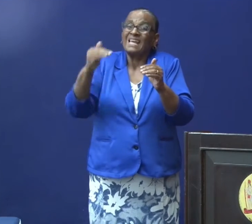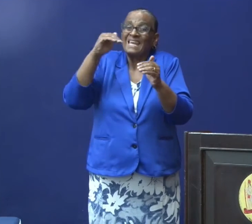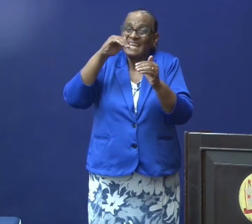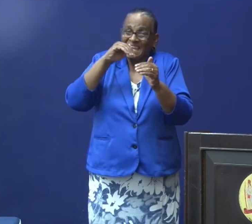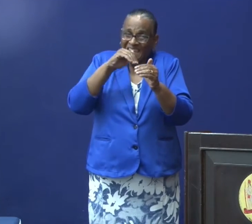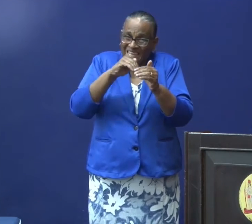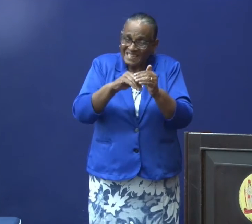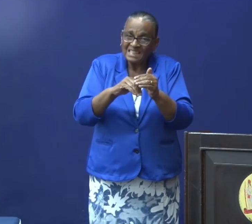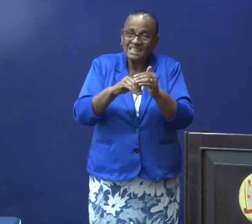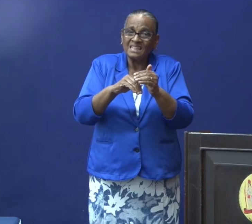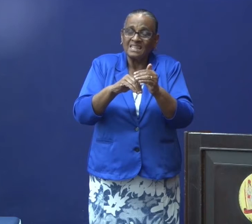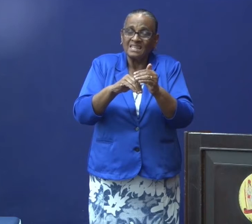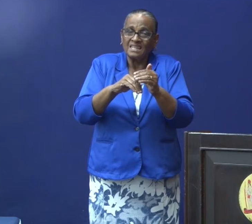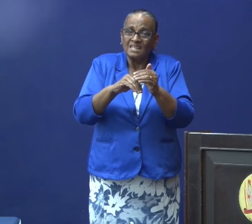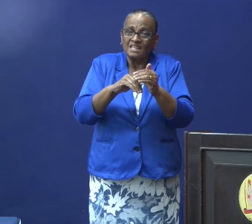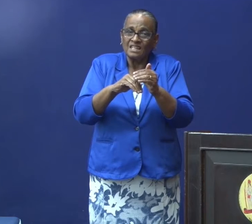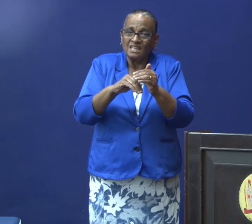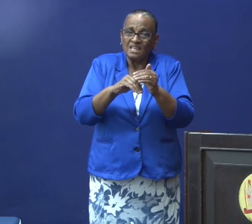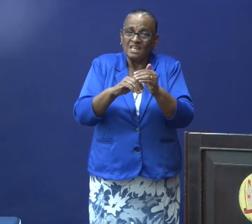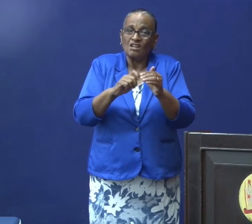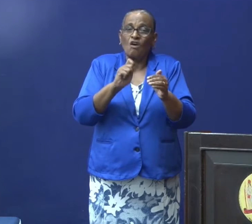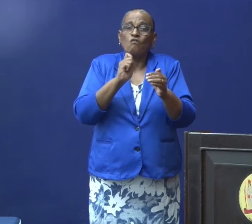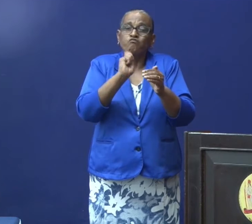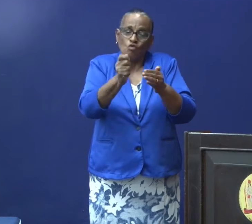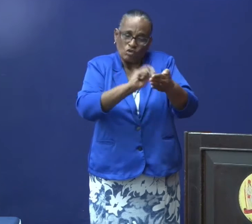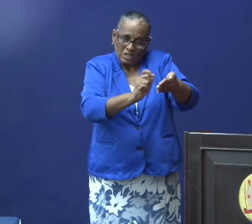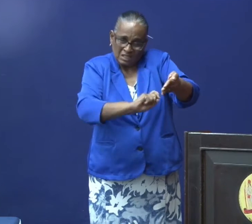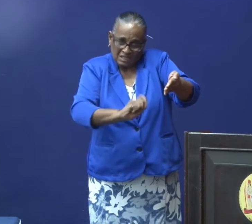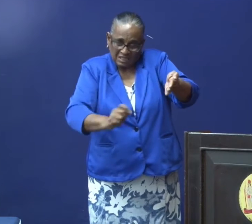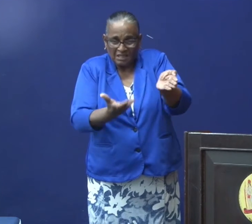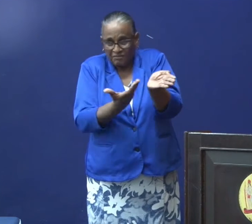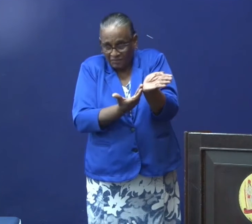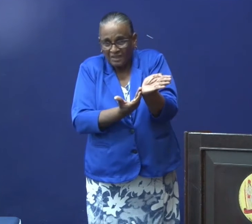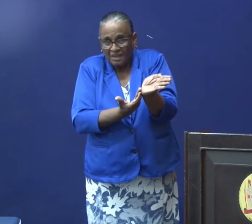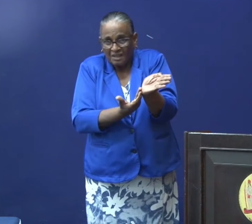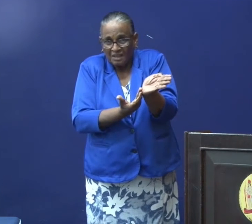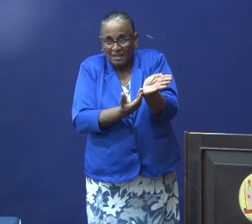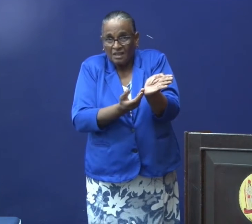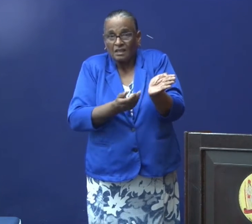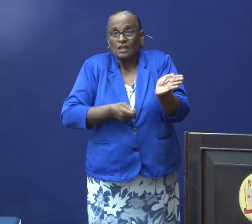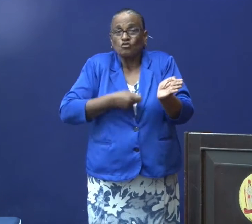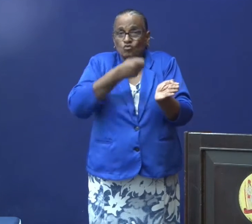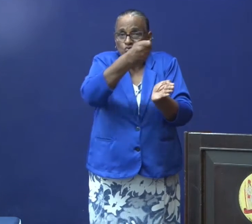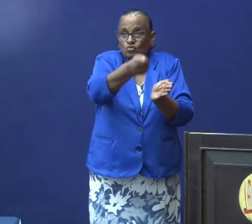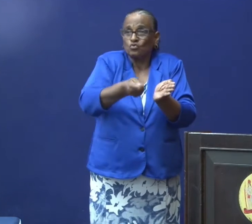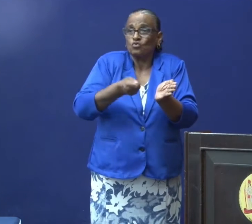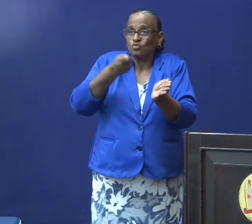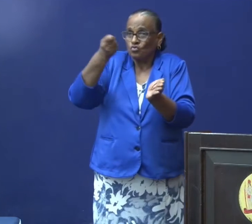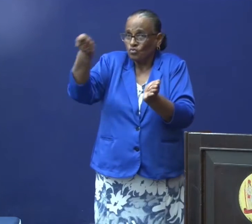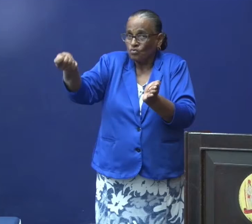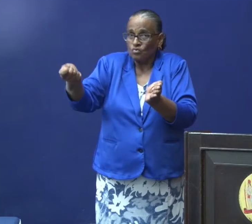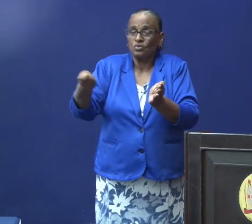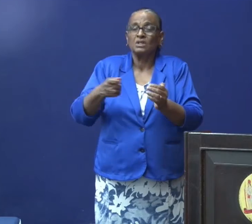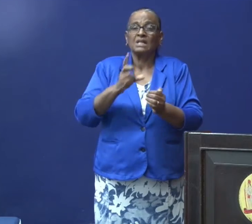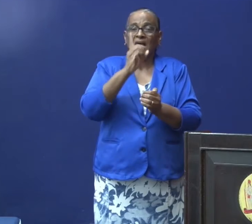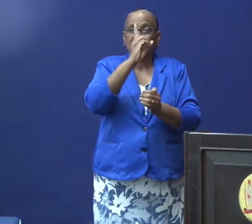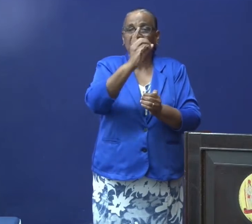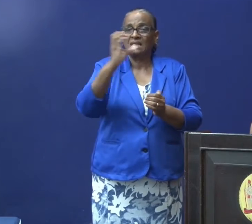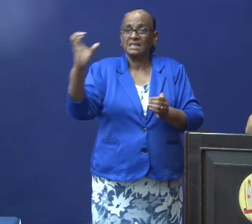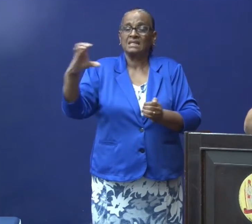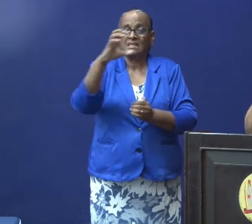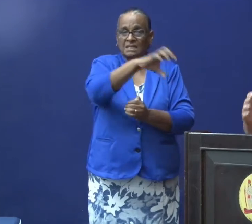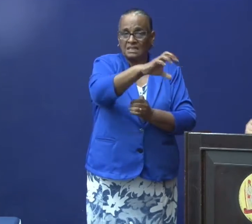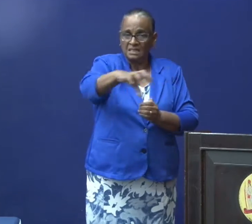een voorschrift die dus inderdaad gestuurd zal worden naar alle districtscommissarissen,